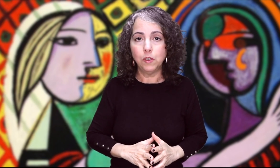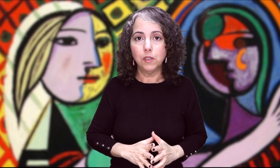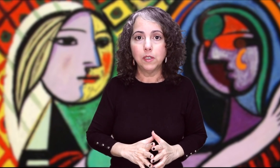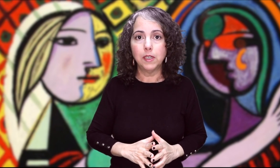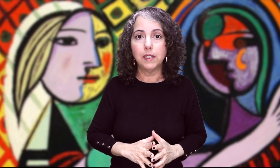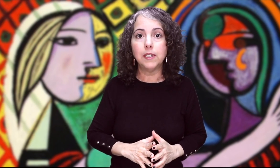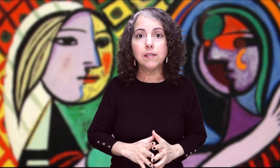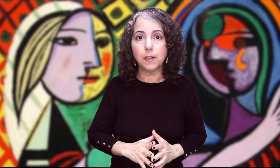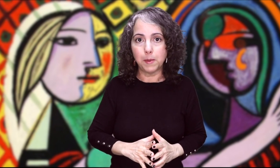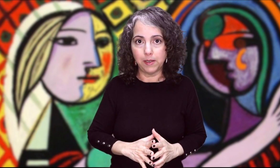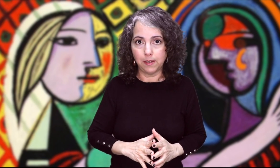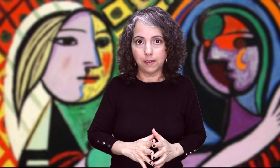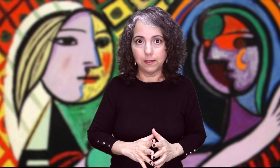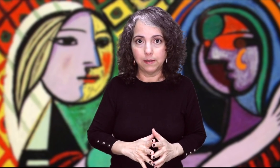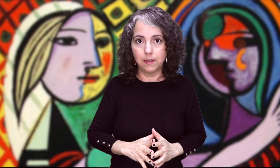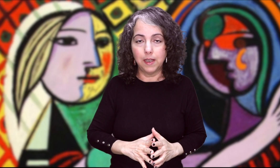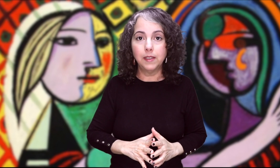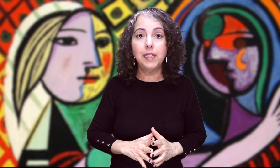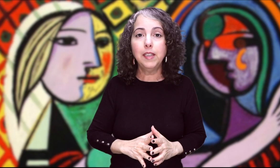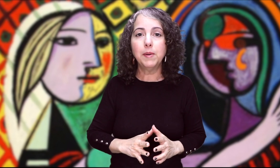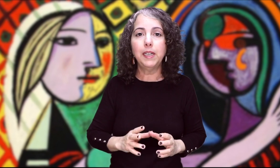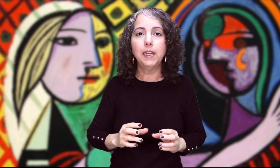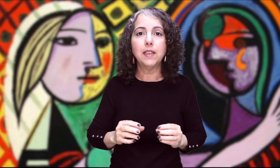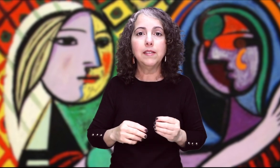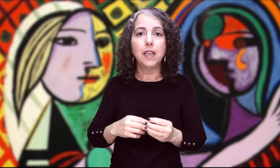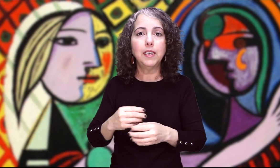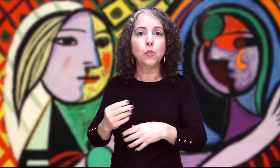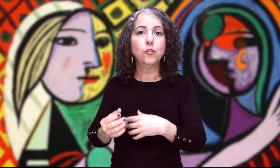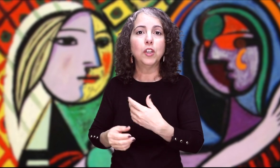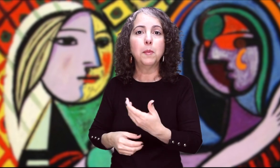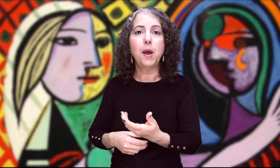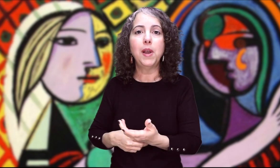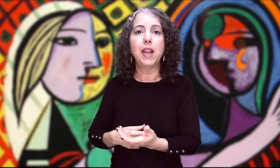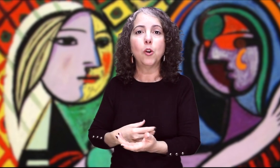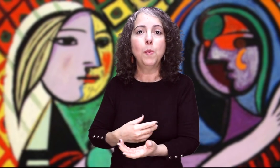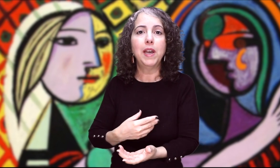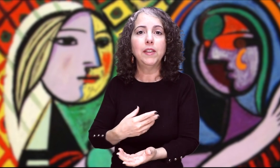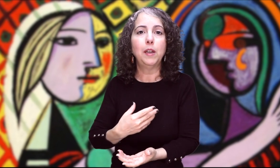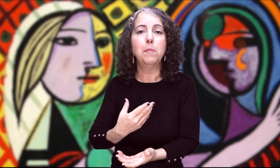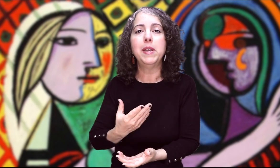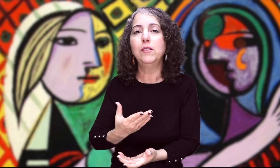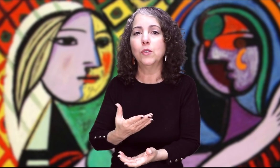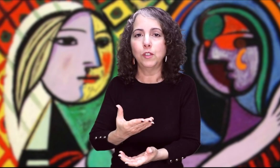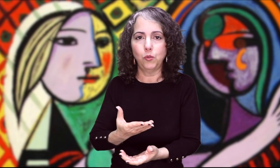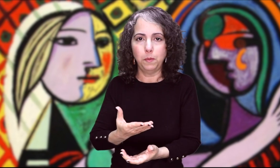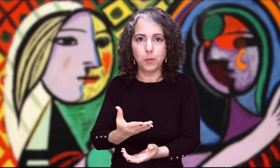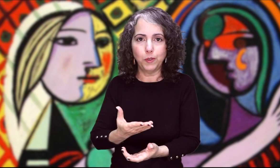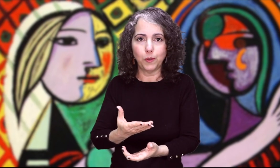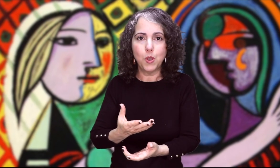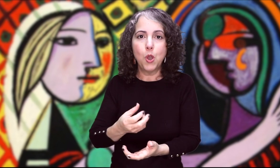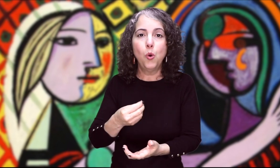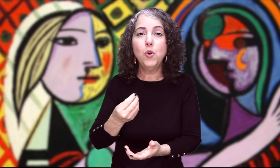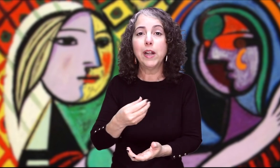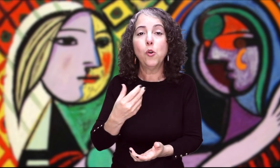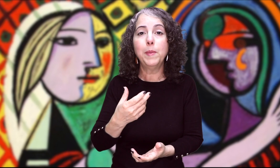y cerveza De esta manera decía que conservaba el aroma del beso de su esposo Un aroma